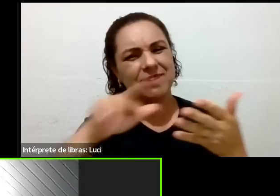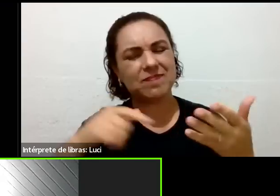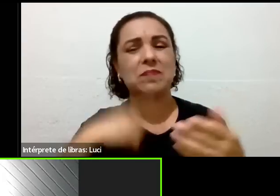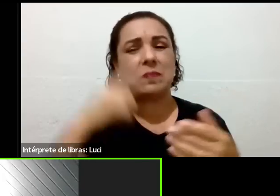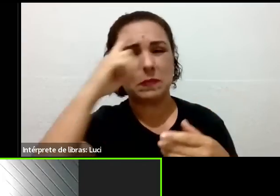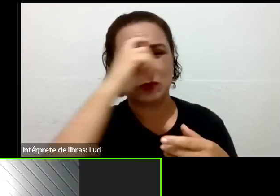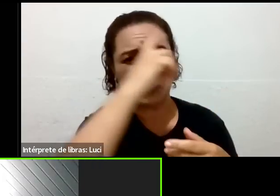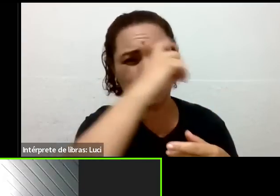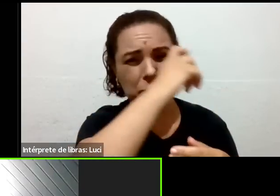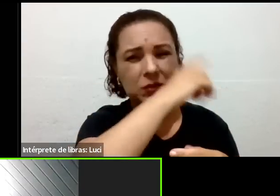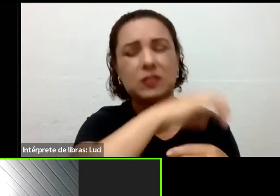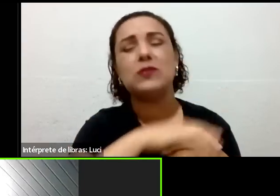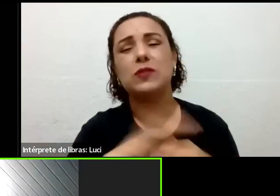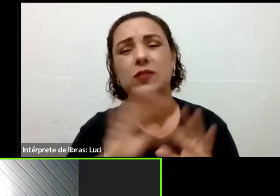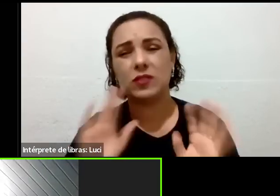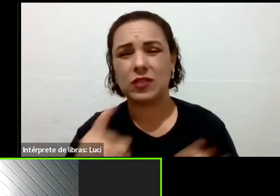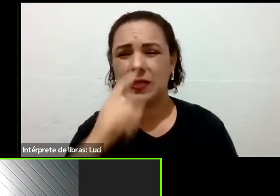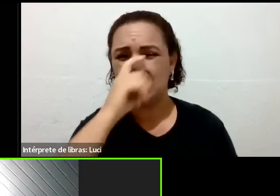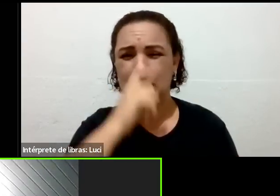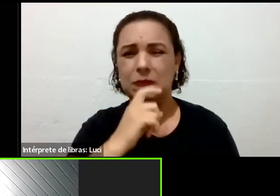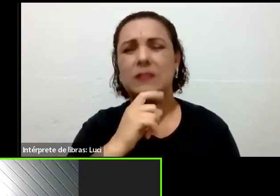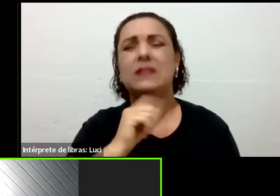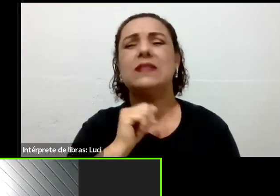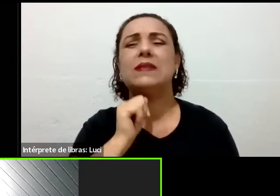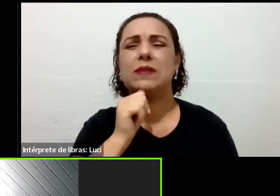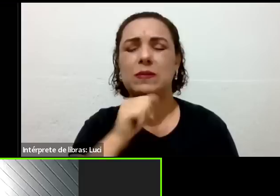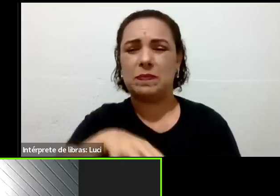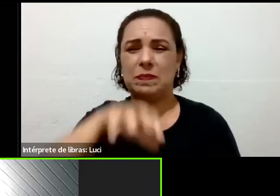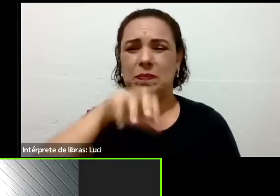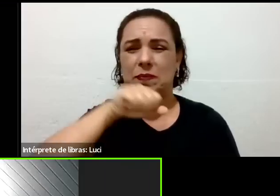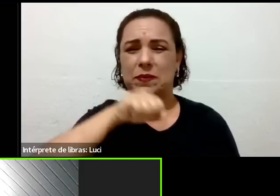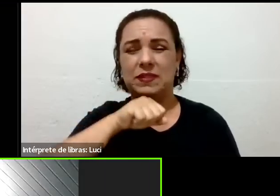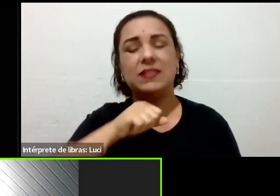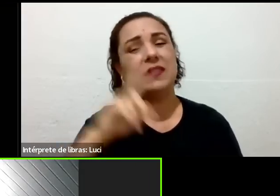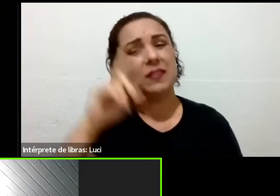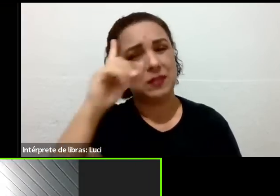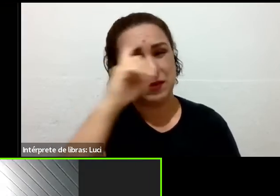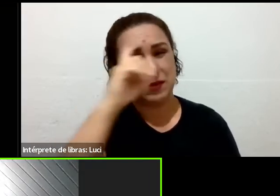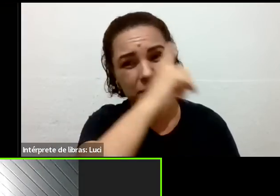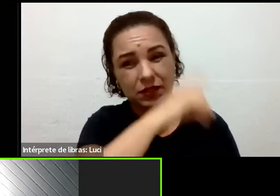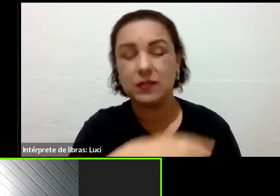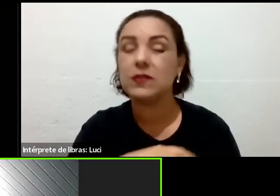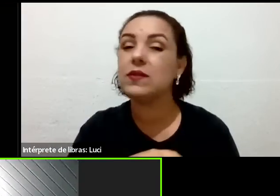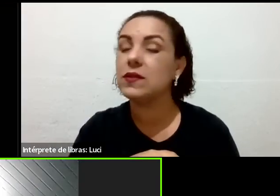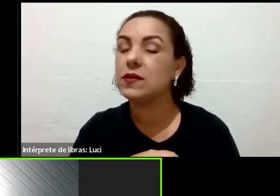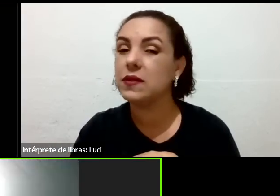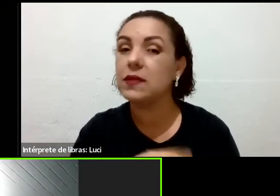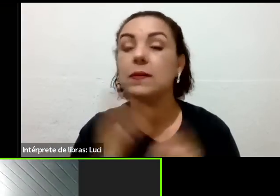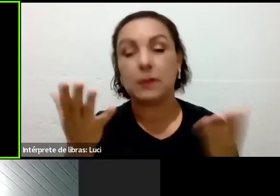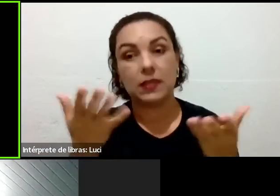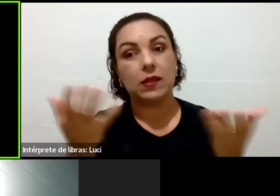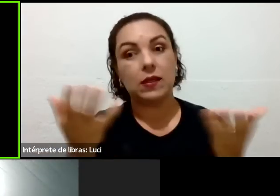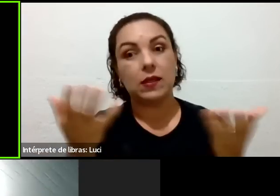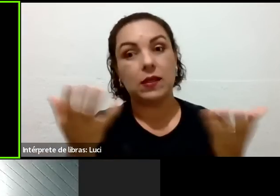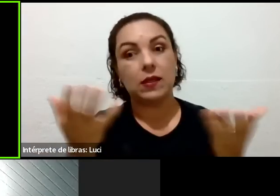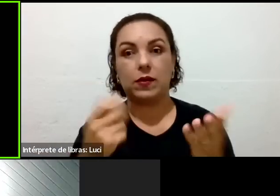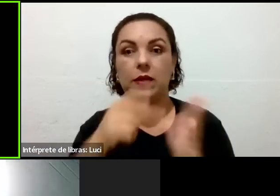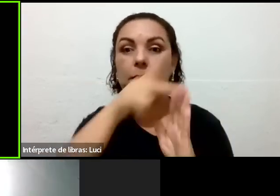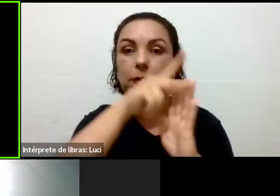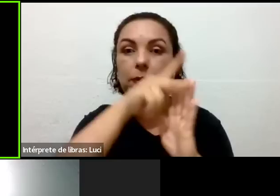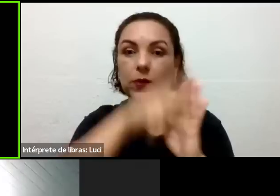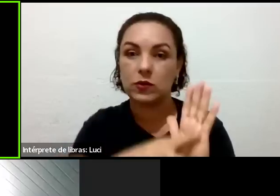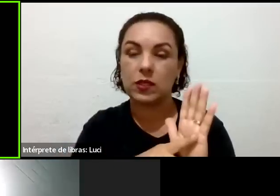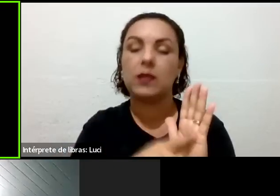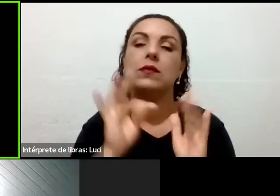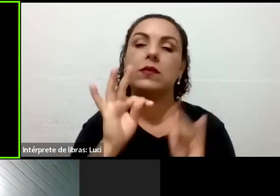Então, agora já estou meio caminho andado, já estou já para usar agora a água. Que bom! Eu estou usando a